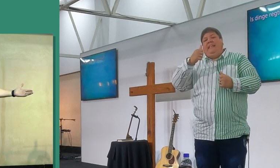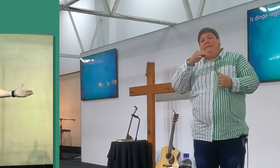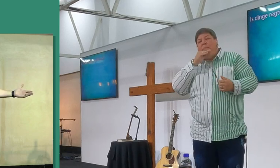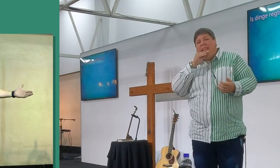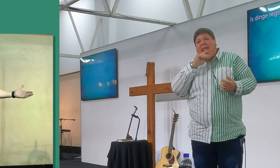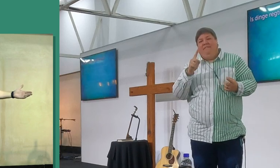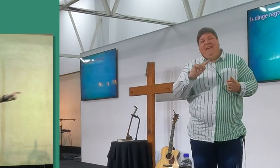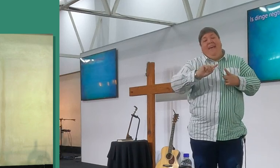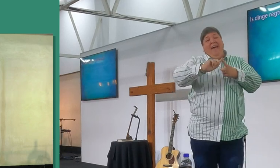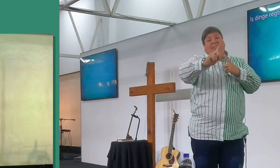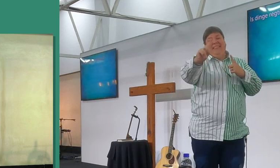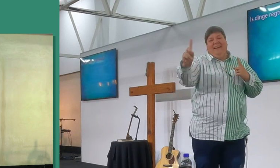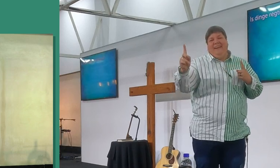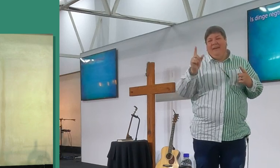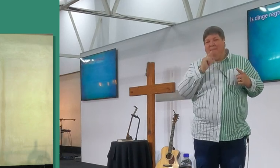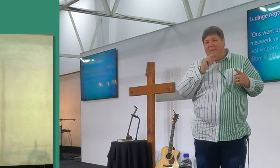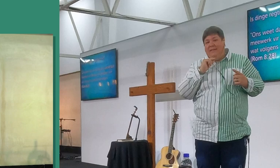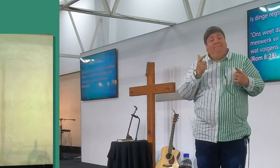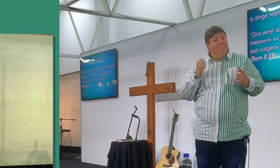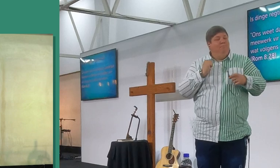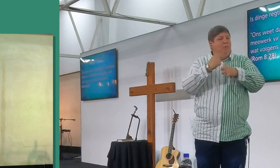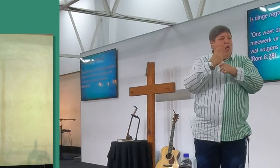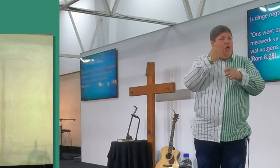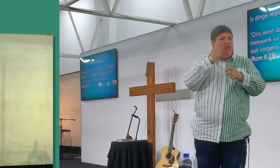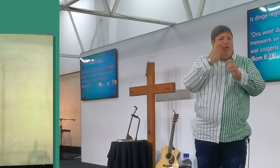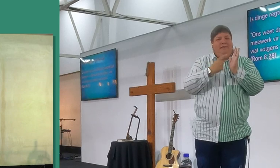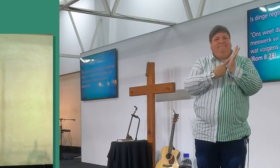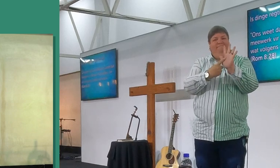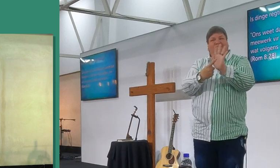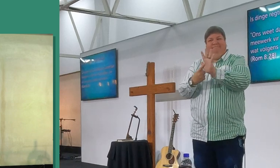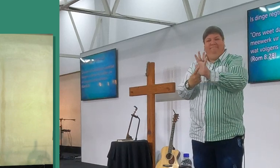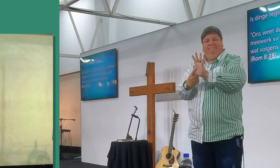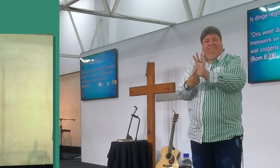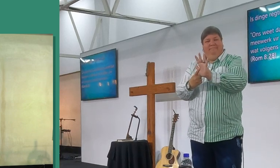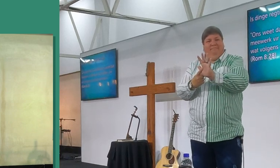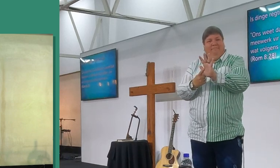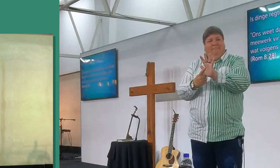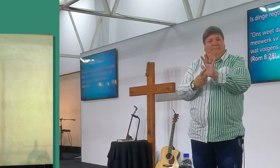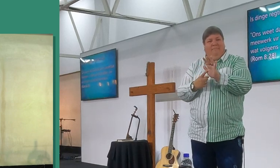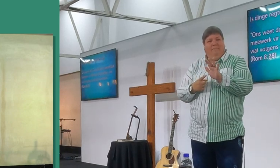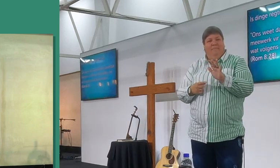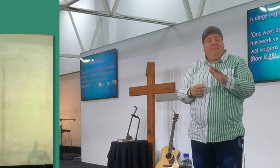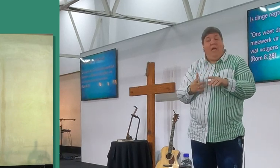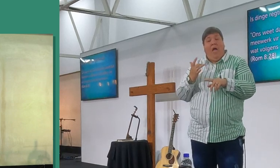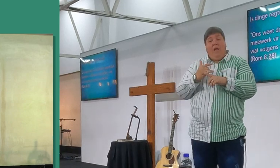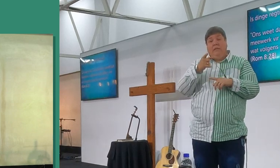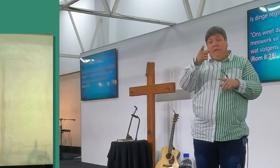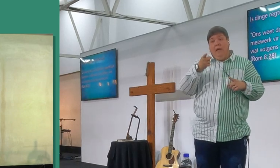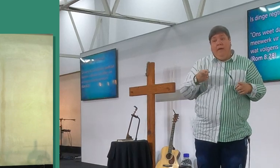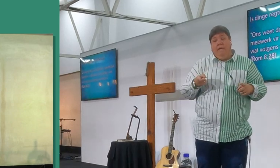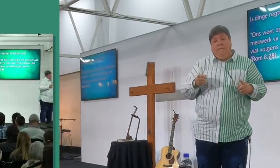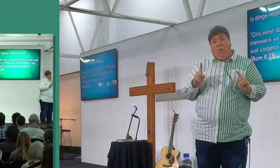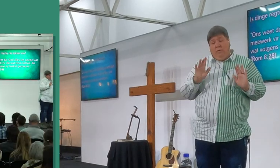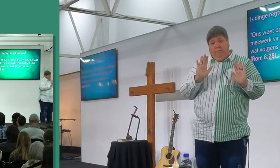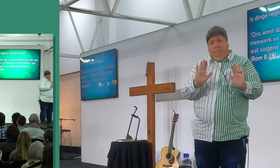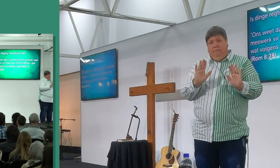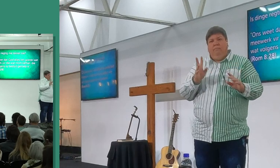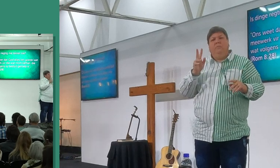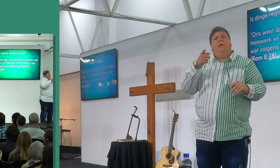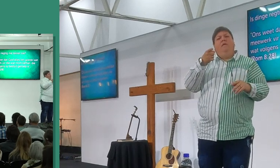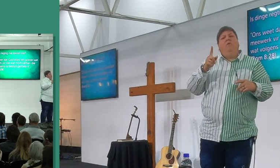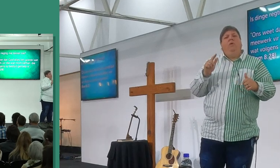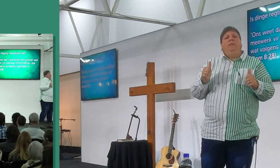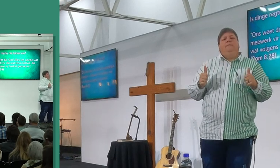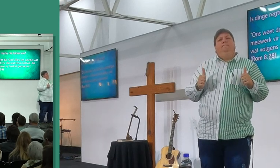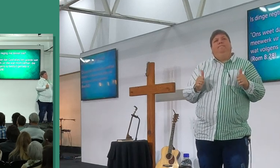is dit nie so nie? En dis vir ons geteindes leed, ons geteindes leed net juist daar, en dis, as jy vir oogend, ek wil net vir jou so kyk, dalk sit jy vir